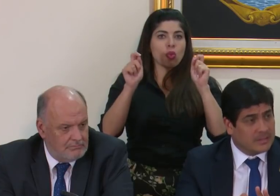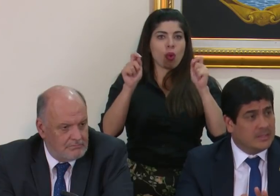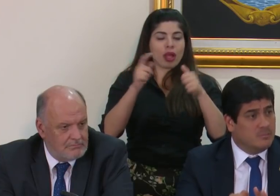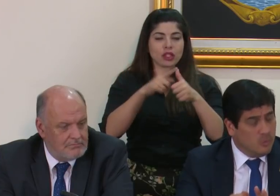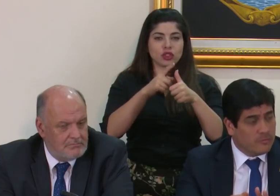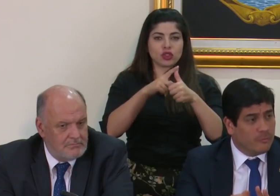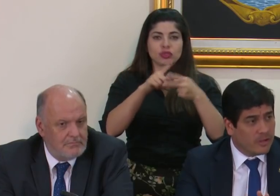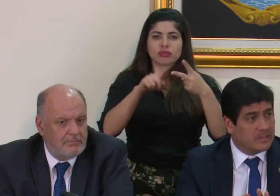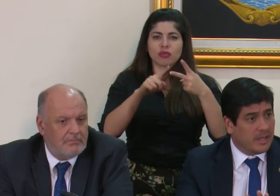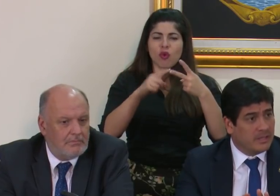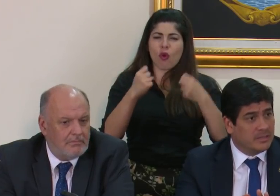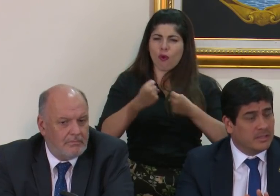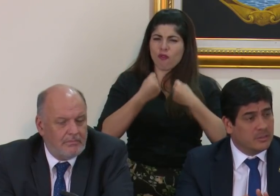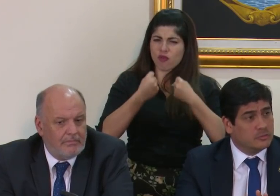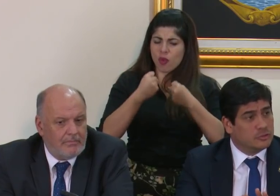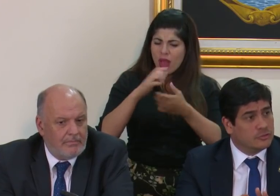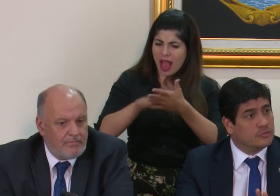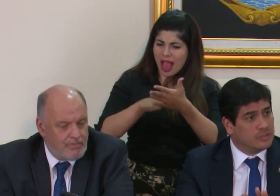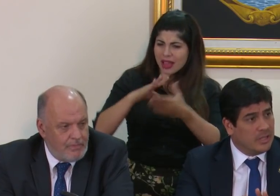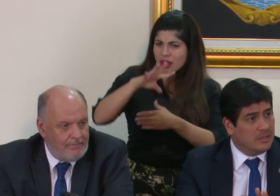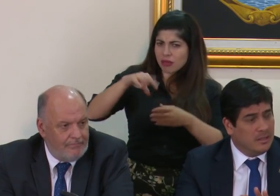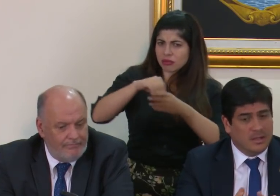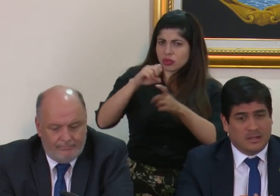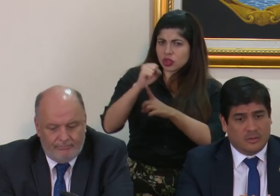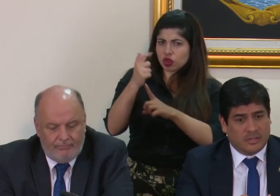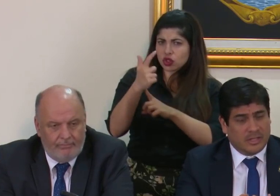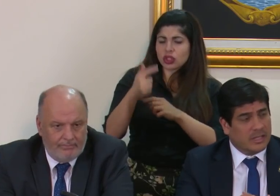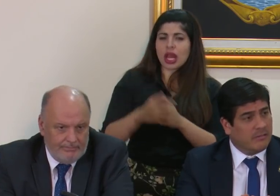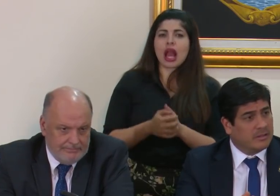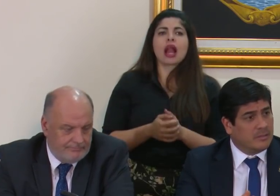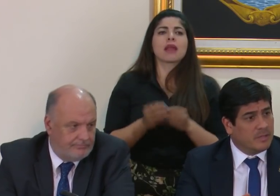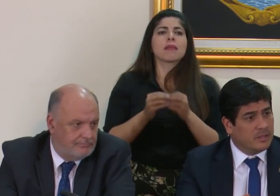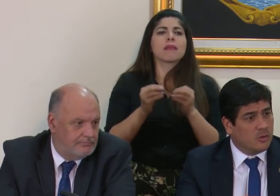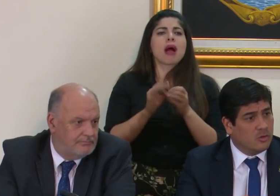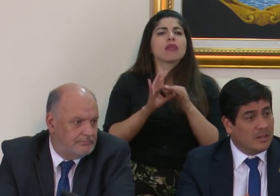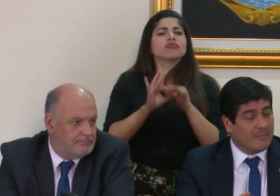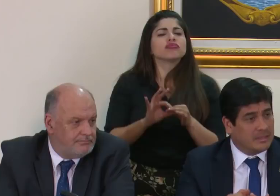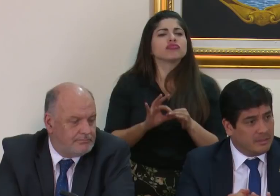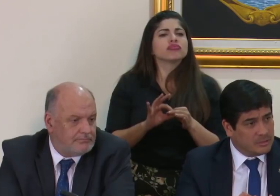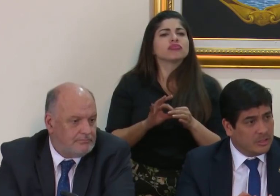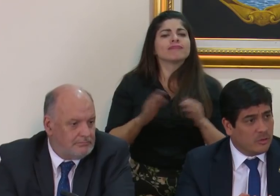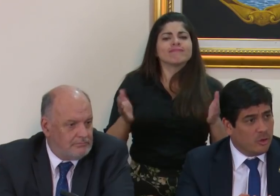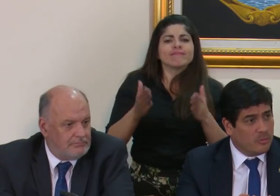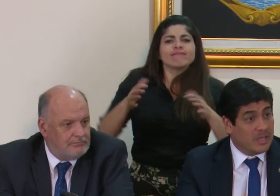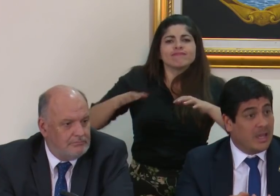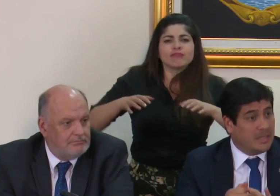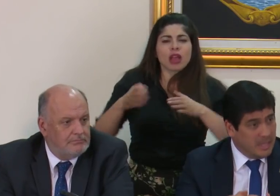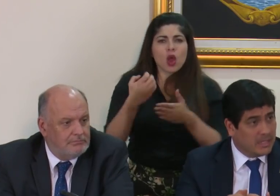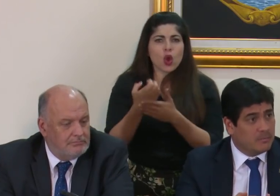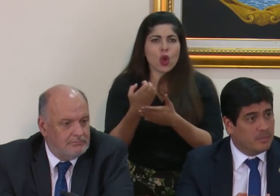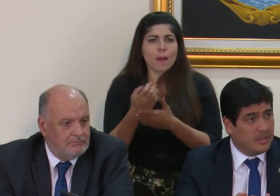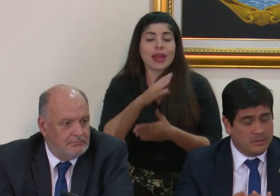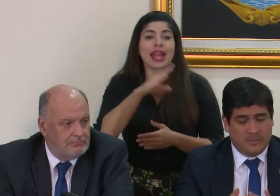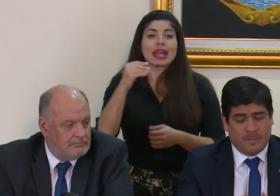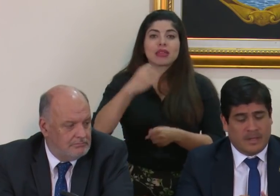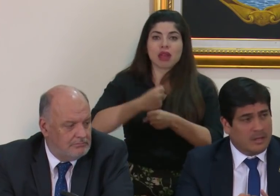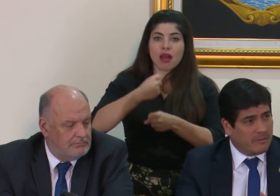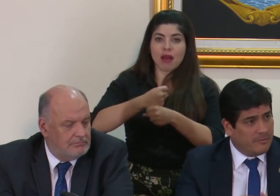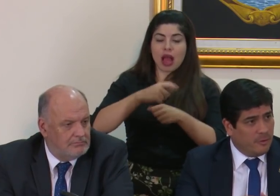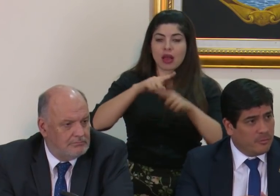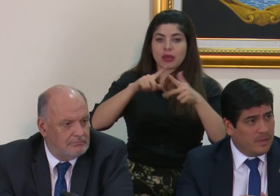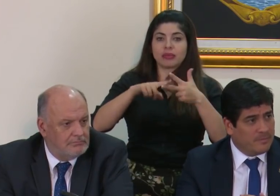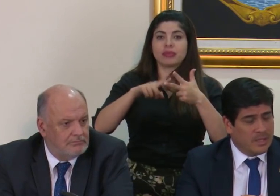una fuerte, muy fuerte agenda de inclusión social, lo que tiene que ver también con la reactivación económica y el empleo,